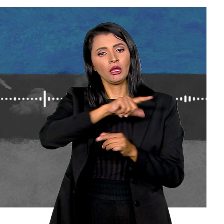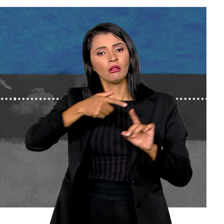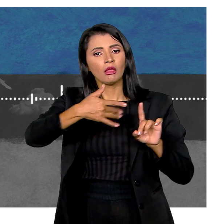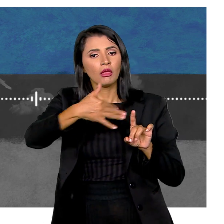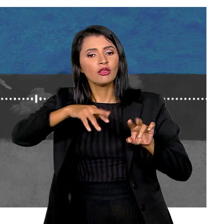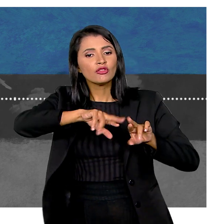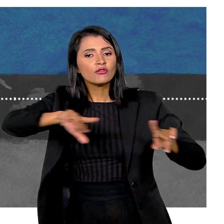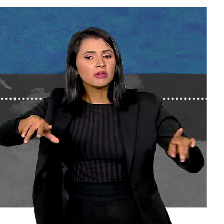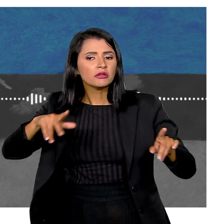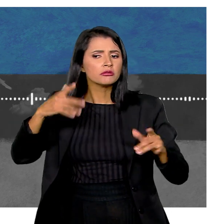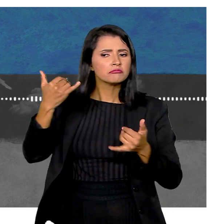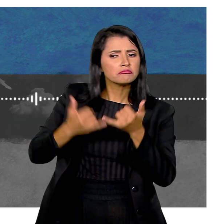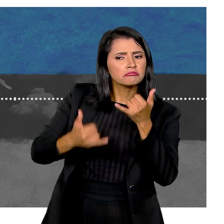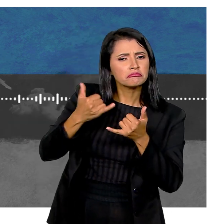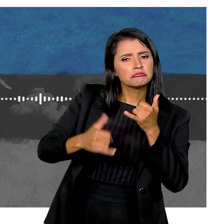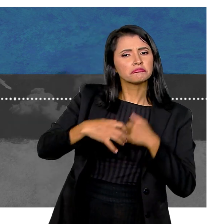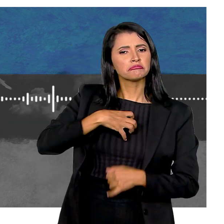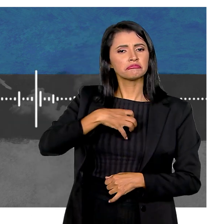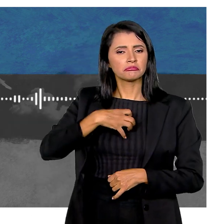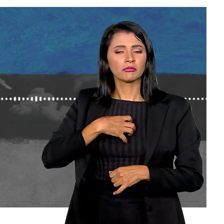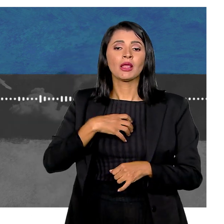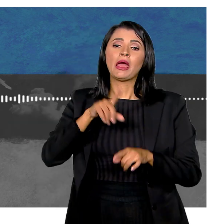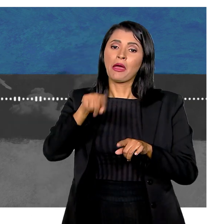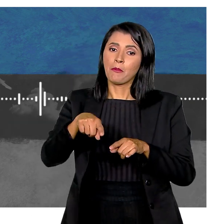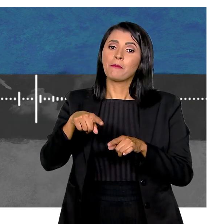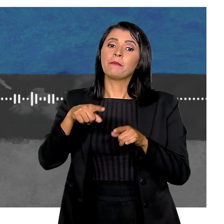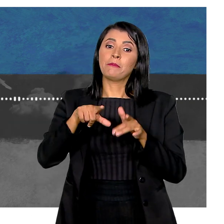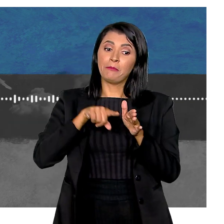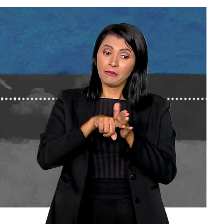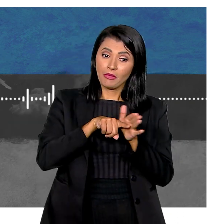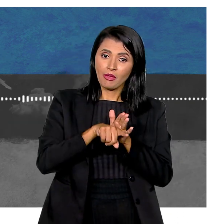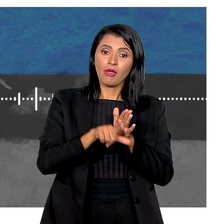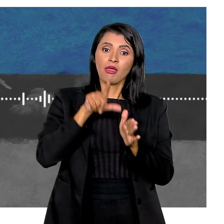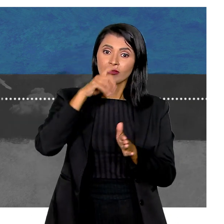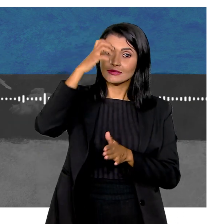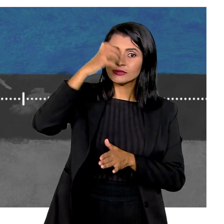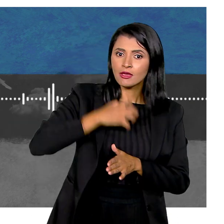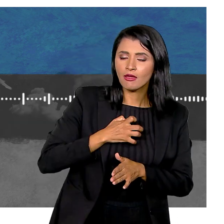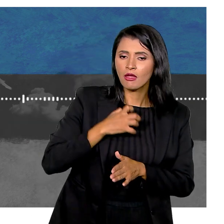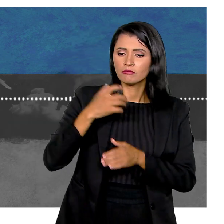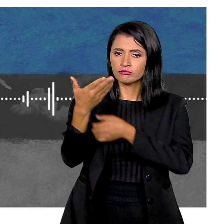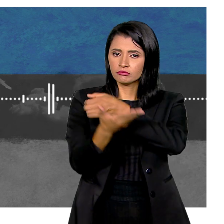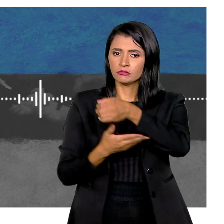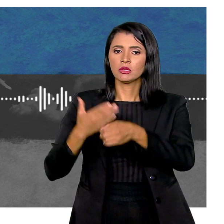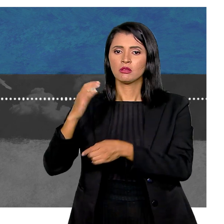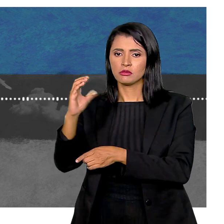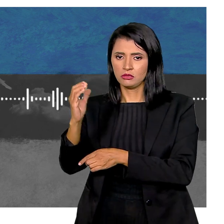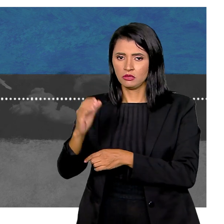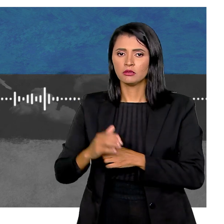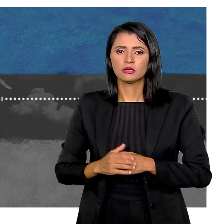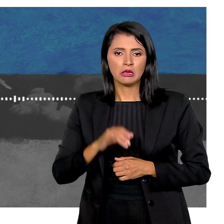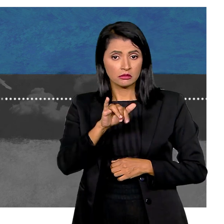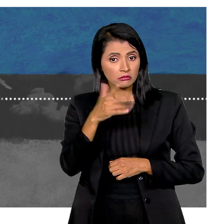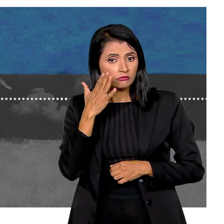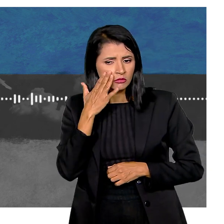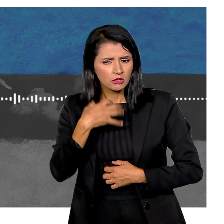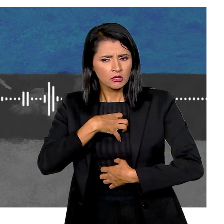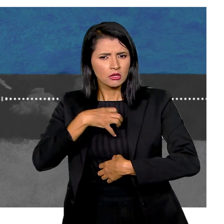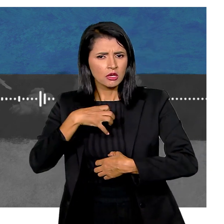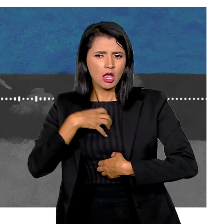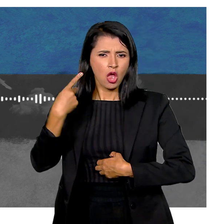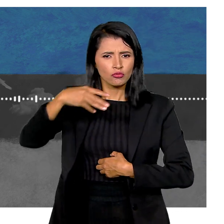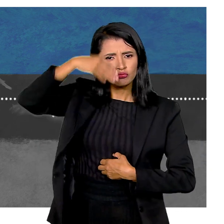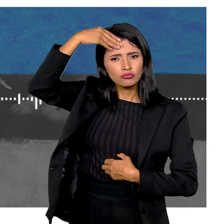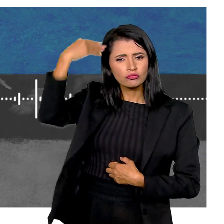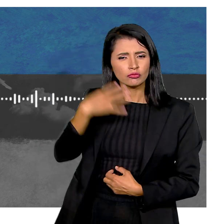diferentes transtornos com sintomas parecidos Por isso, é preciso uma investigação séria Baseada em evidências científicas Se